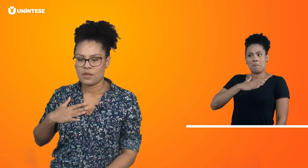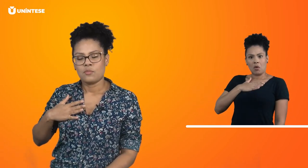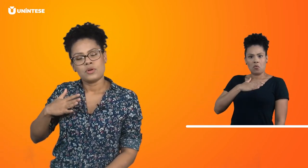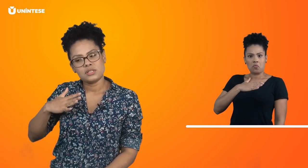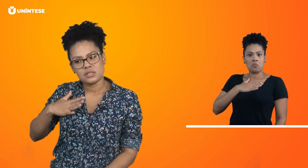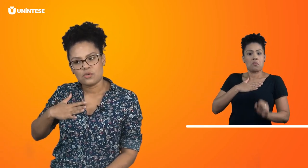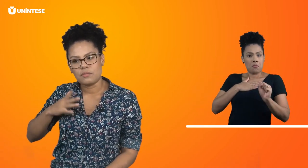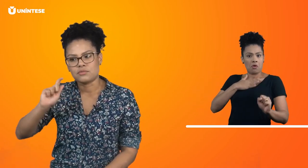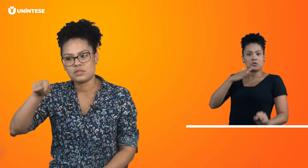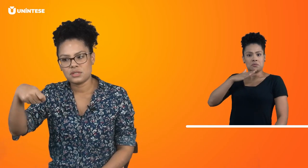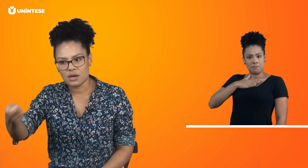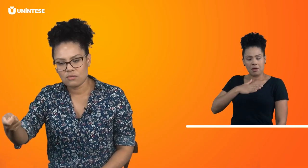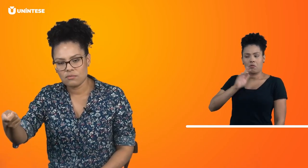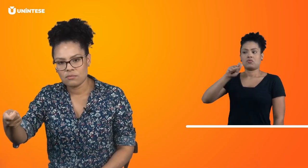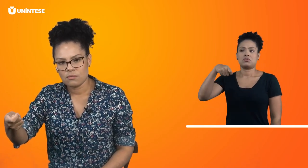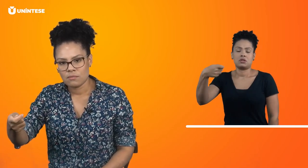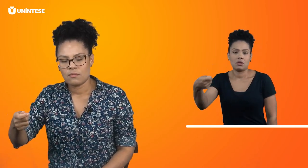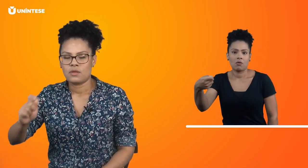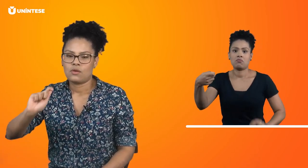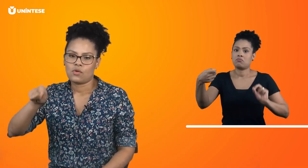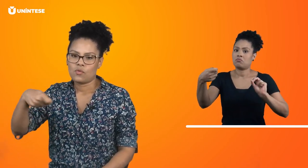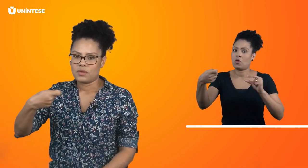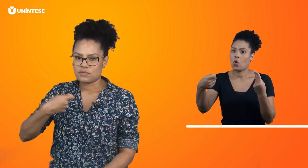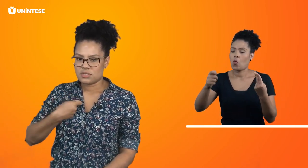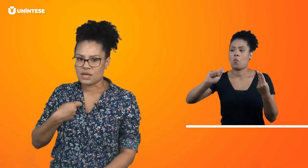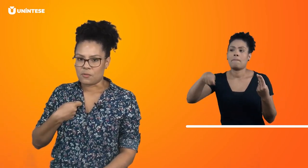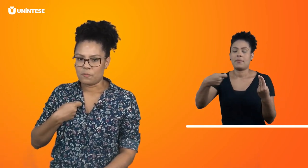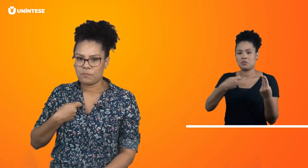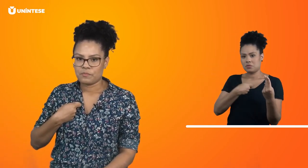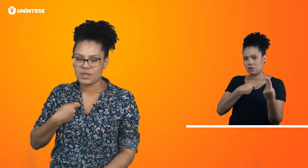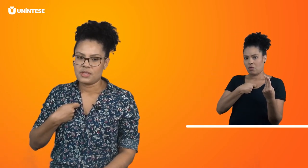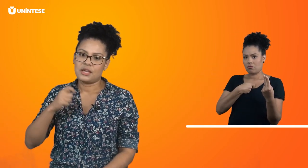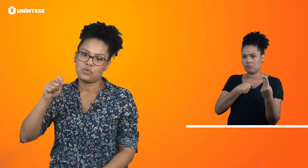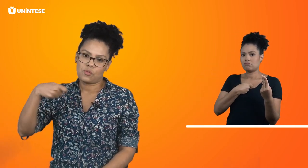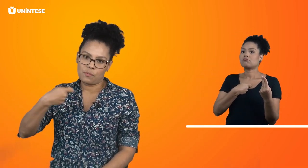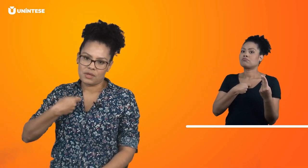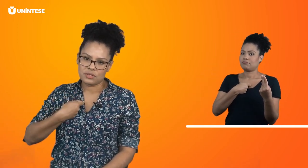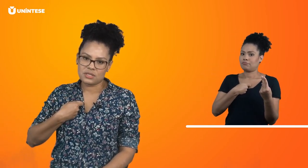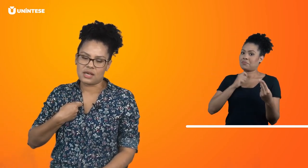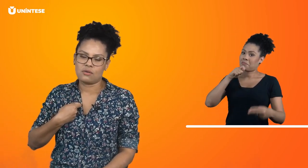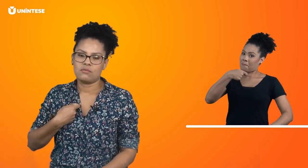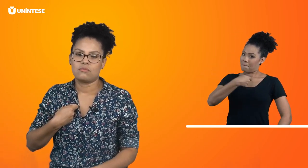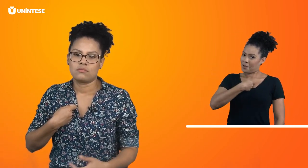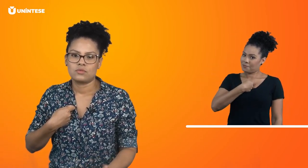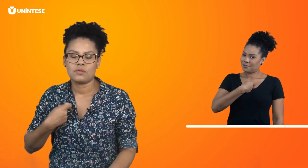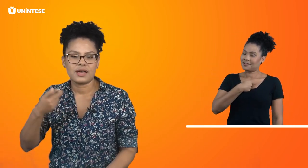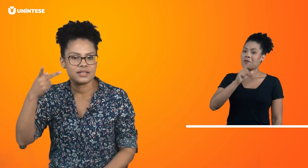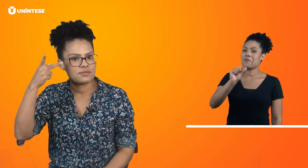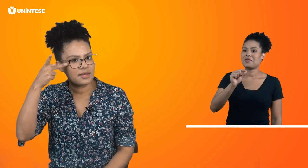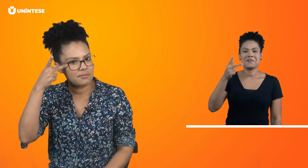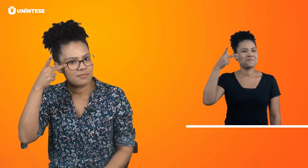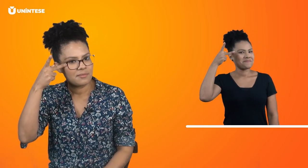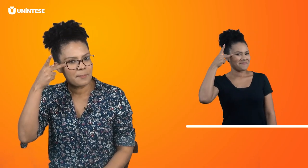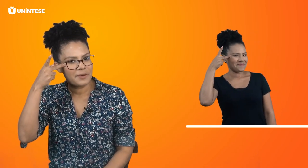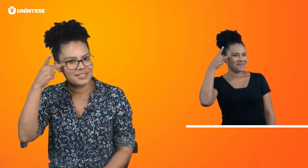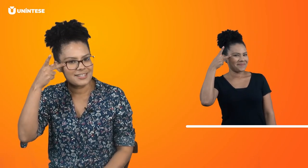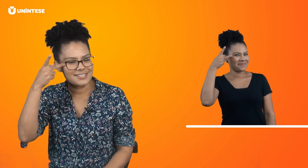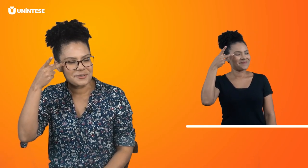Pode ser o meu sinal ou o meu sinal. E aí o meu sinal, no caso, é Patrícia.